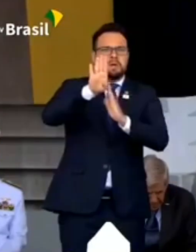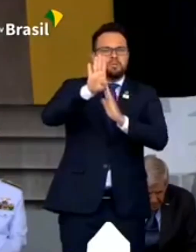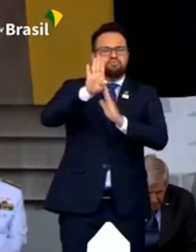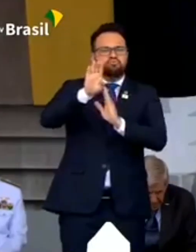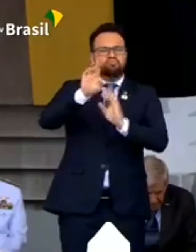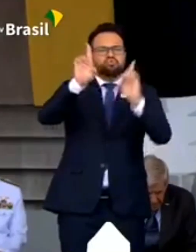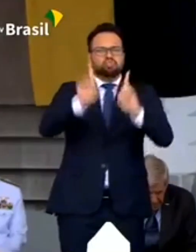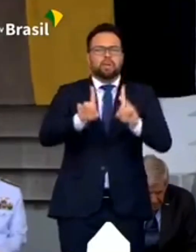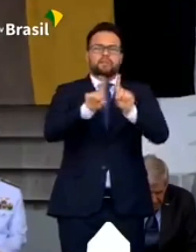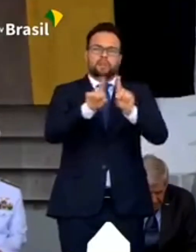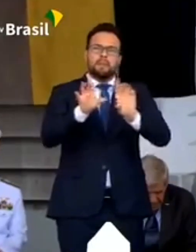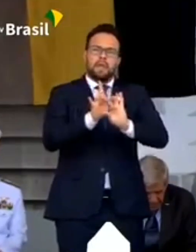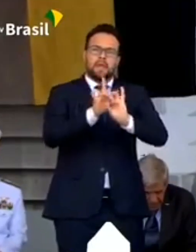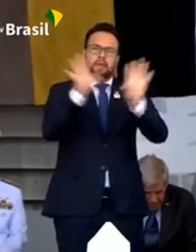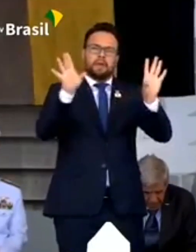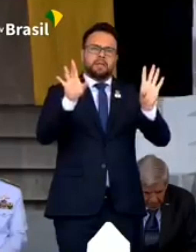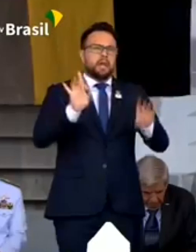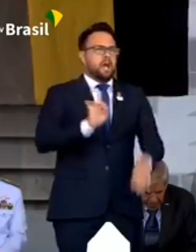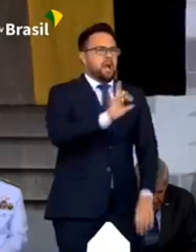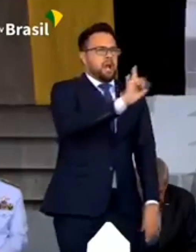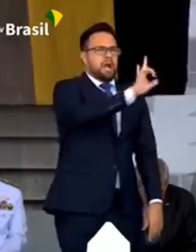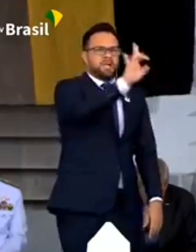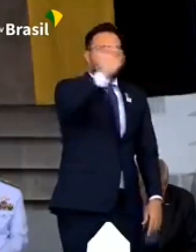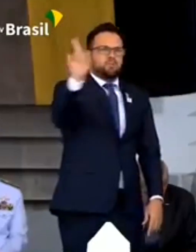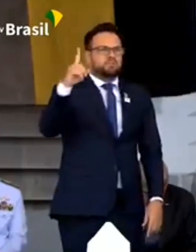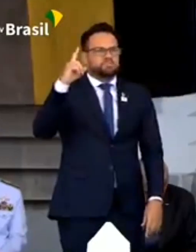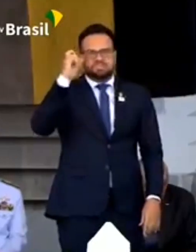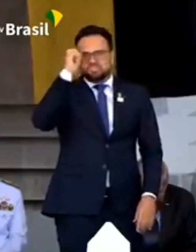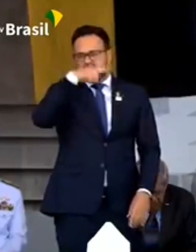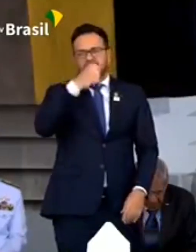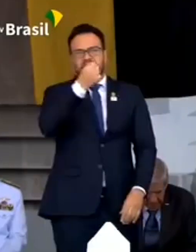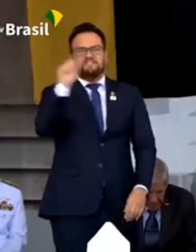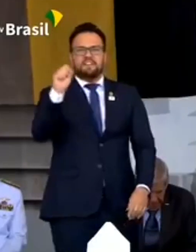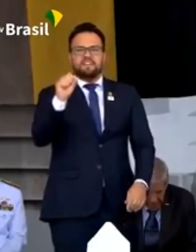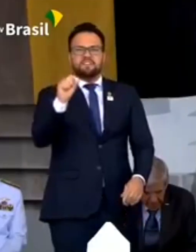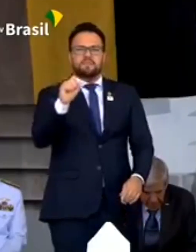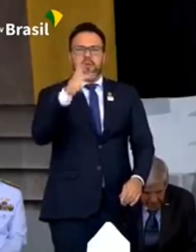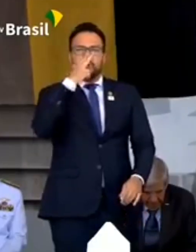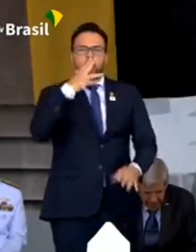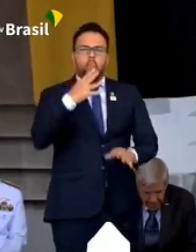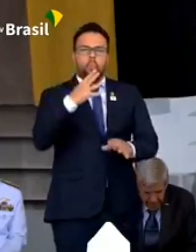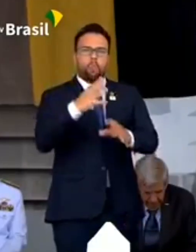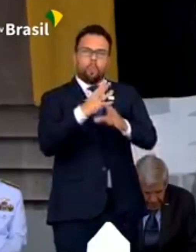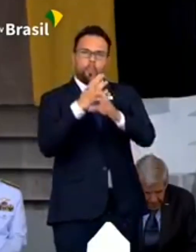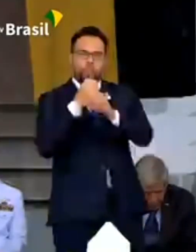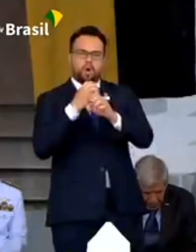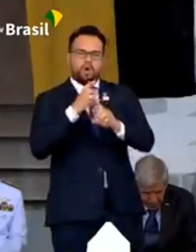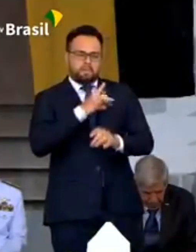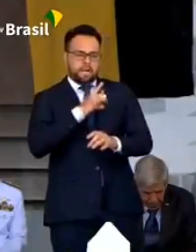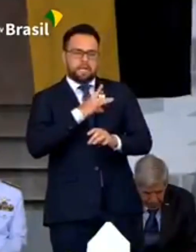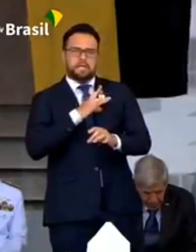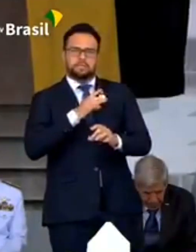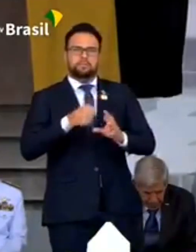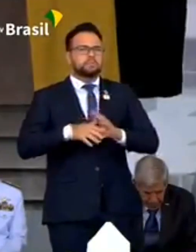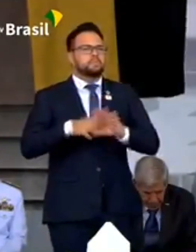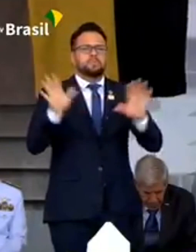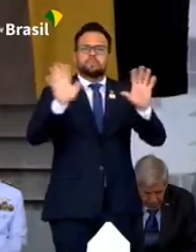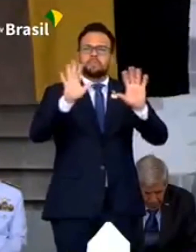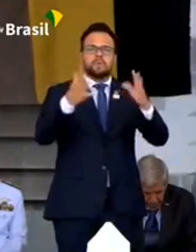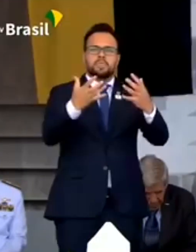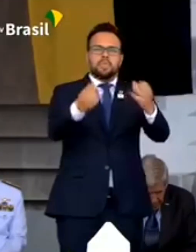dificilmente ele recua. Não deixem que o pânico nos domine.